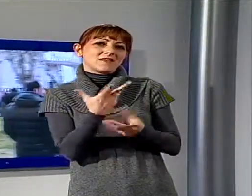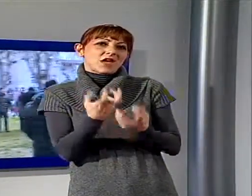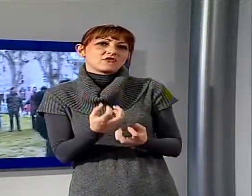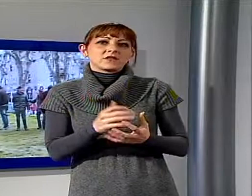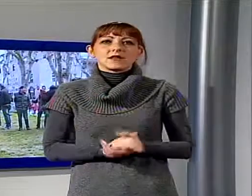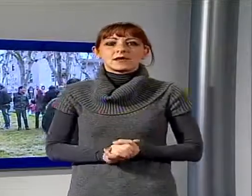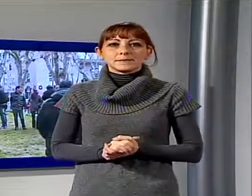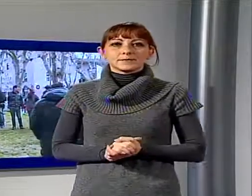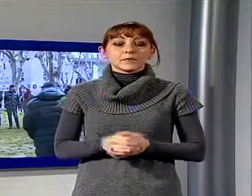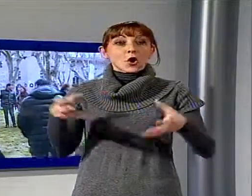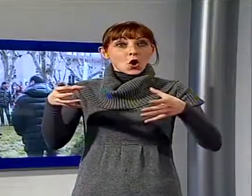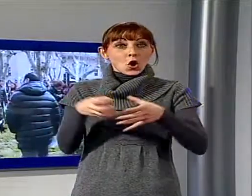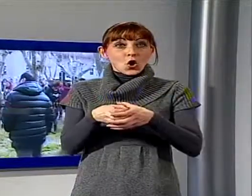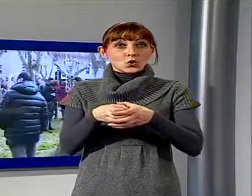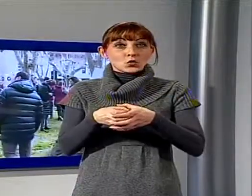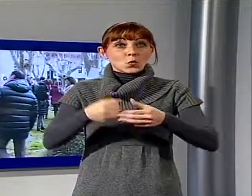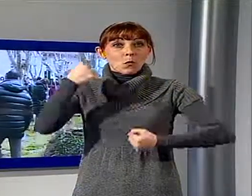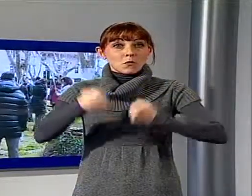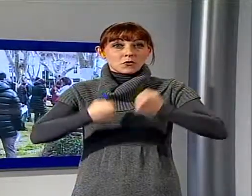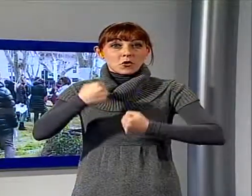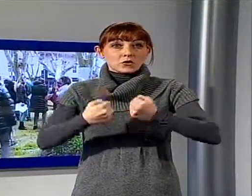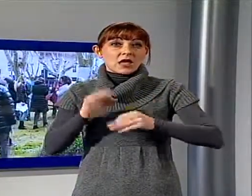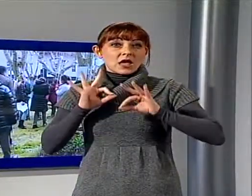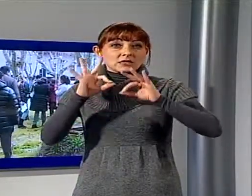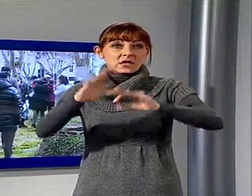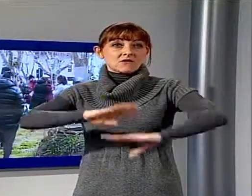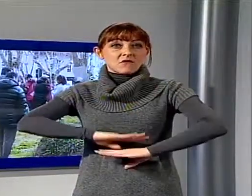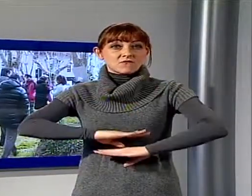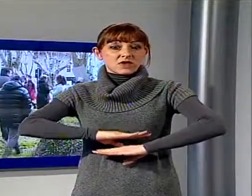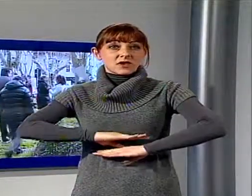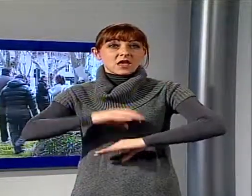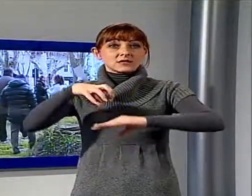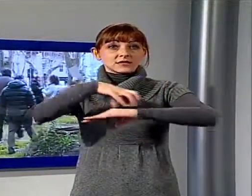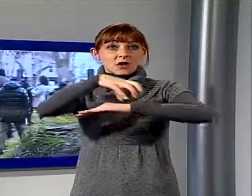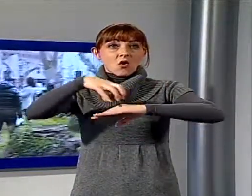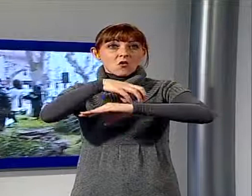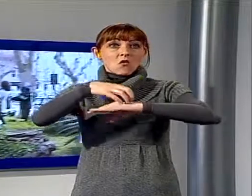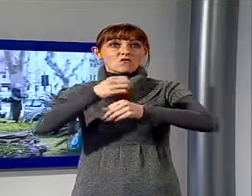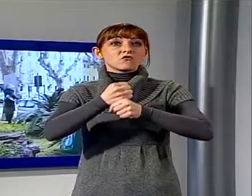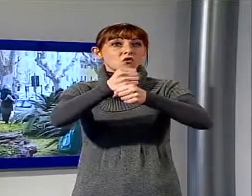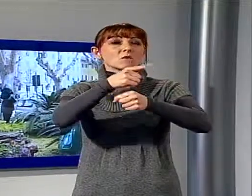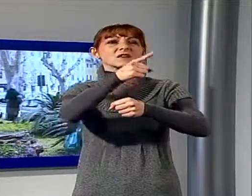manifestanti a un certo punto si è spostato sotto la finestra dell'ufficio del commissario, invitandolo a scendere.